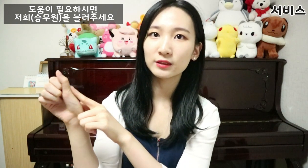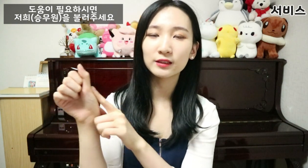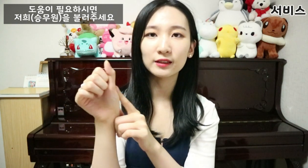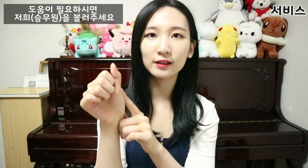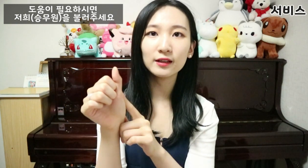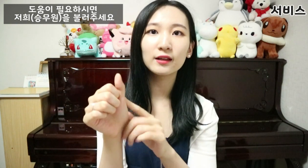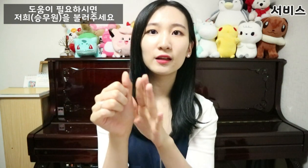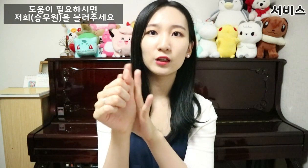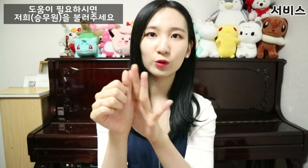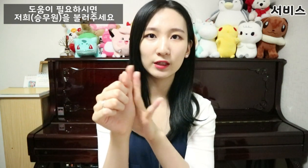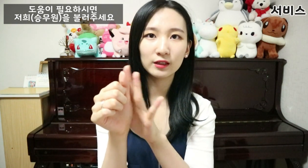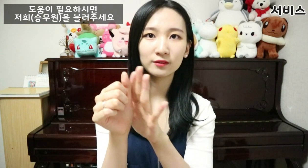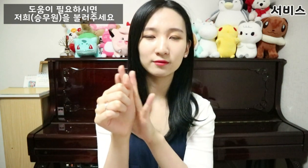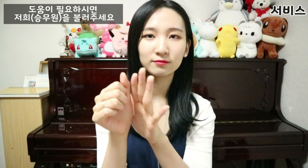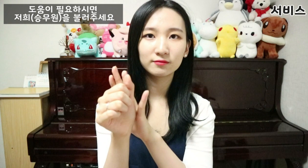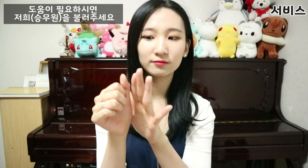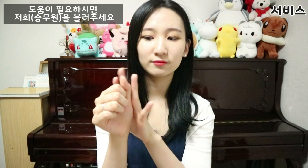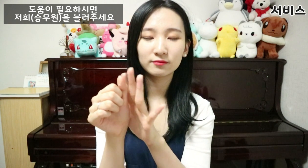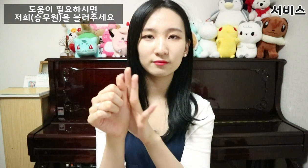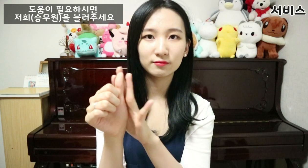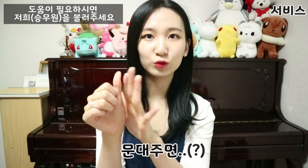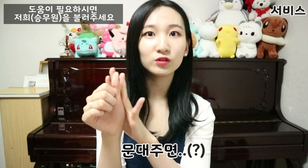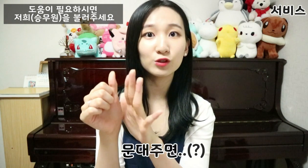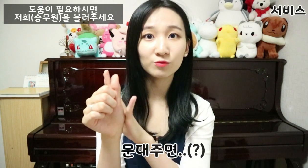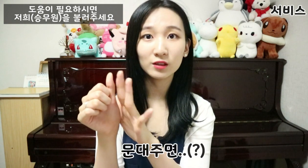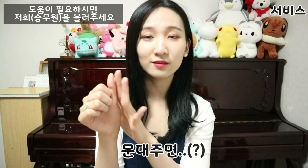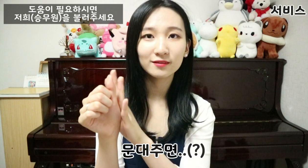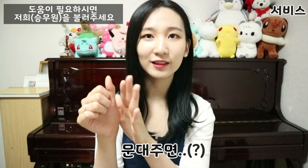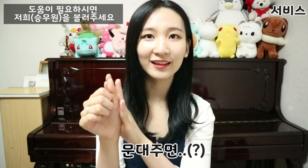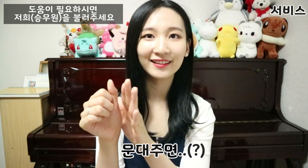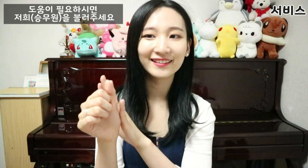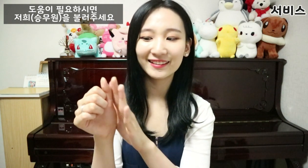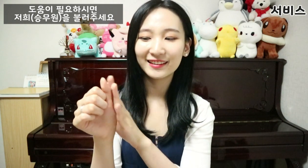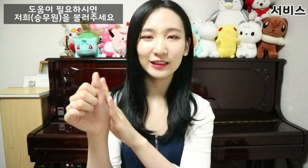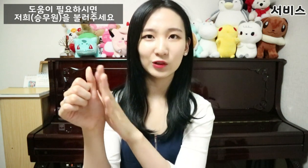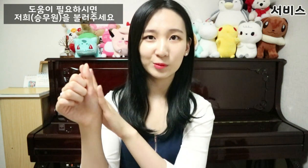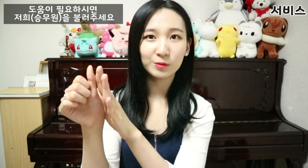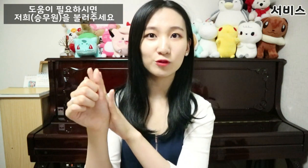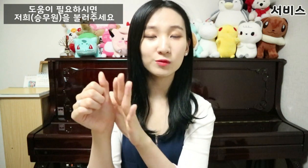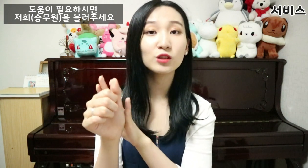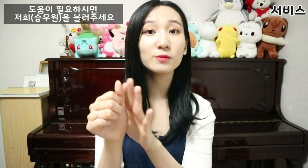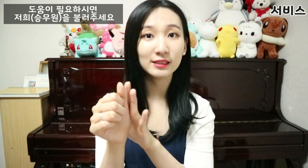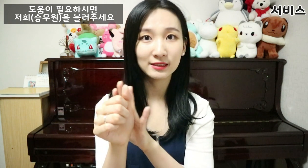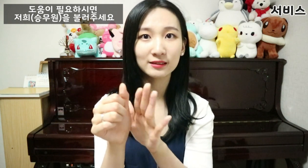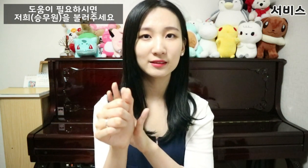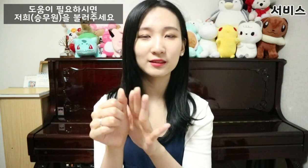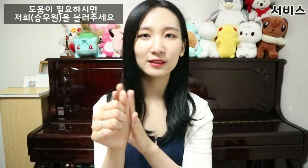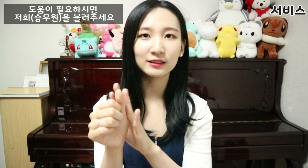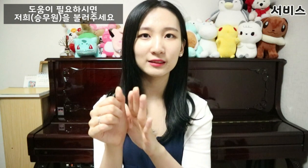등에다가 이렇게 약간 문대주면 이렇게 이렇게 비벼주면 서비스라는